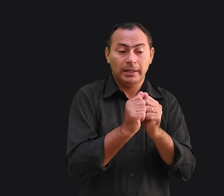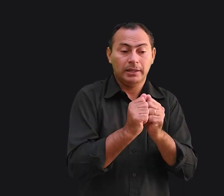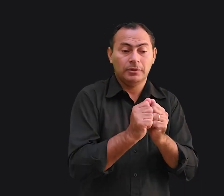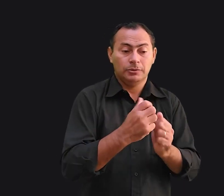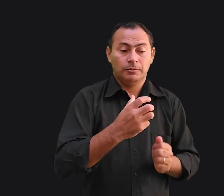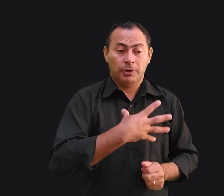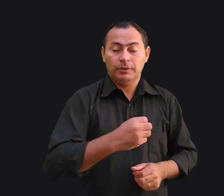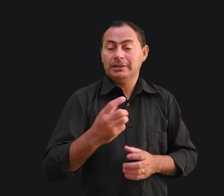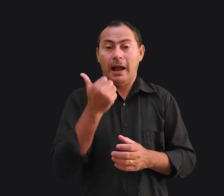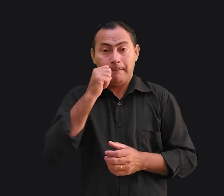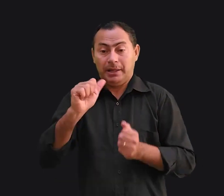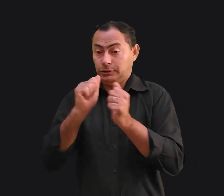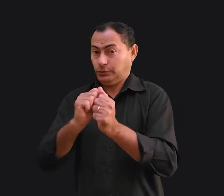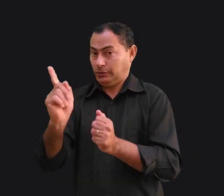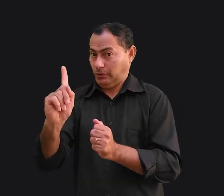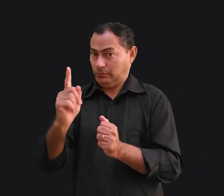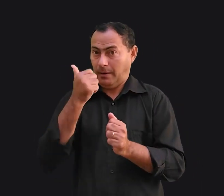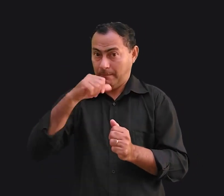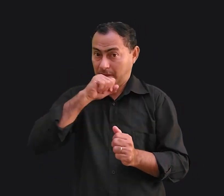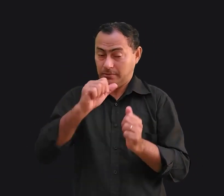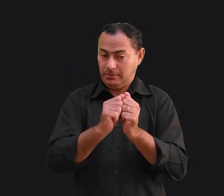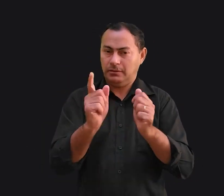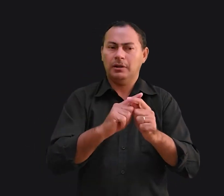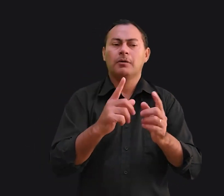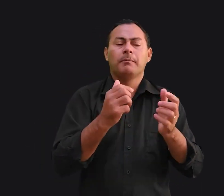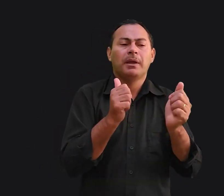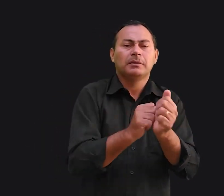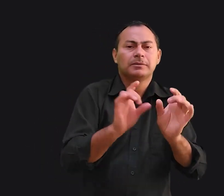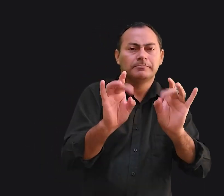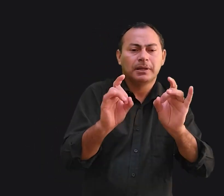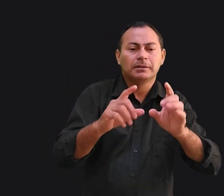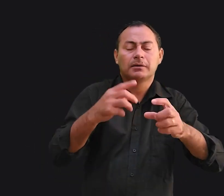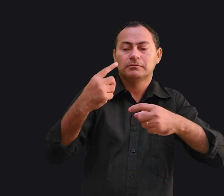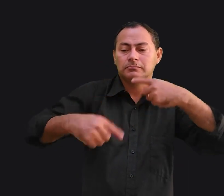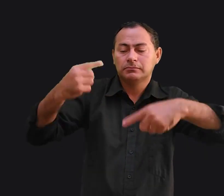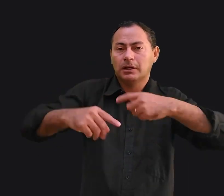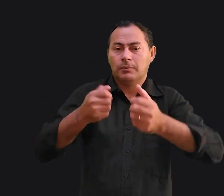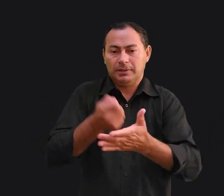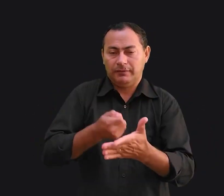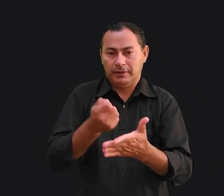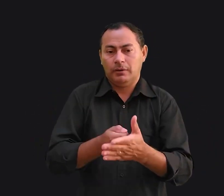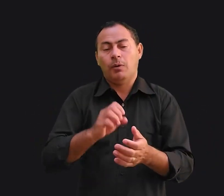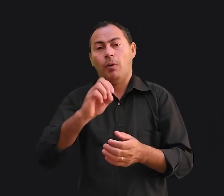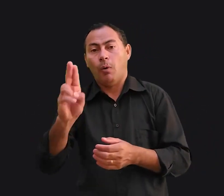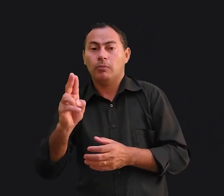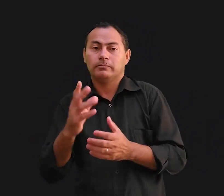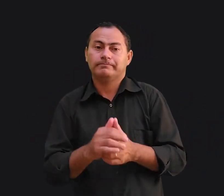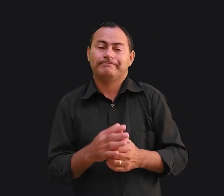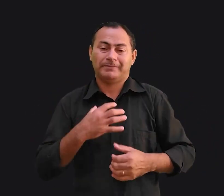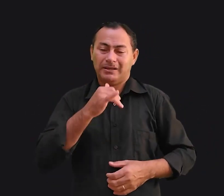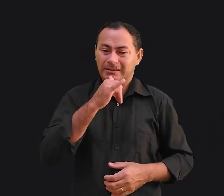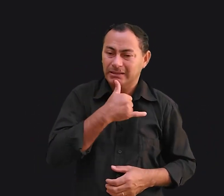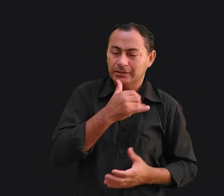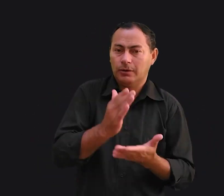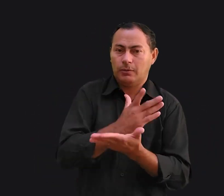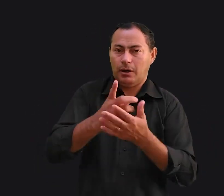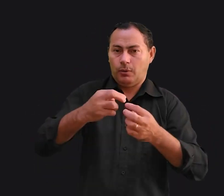deles por perto, principalmente quando eles não a estavam tratando como deveriam ou estavam insatisfeitos com alguma coisa.